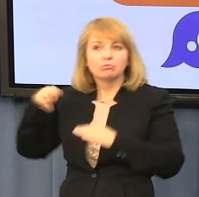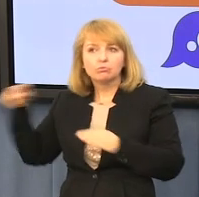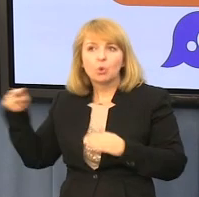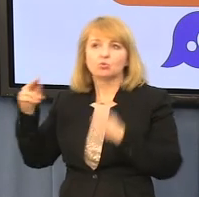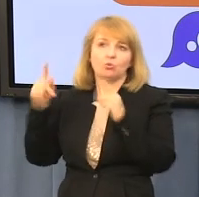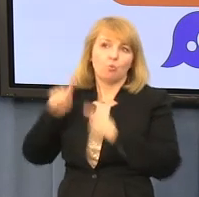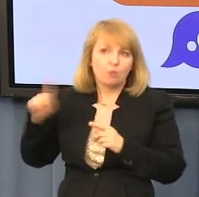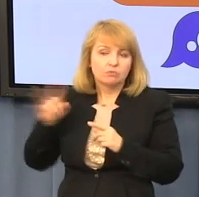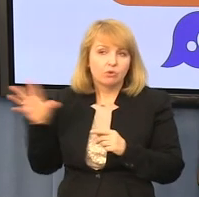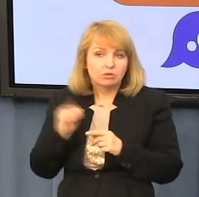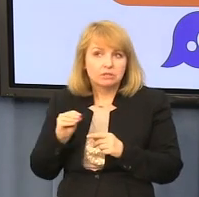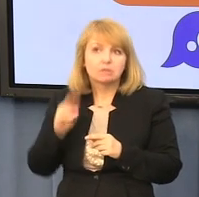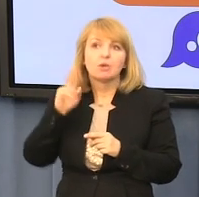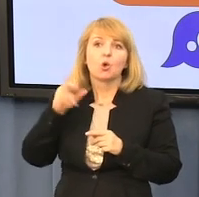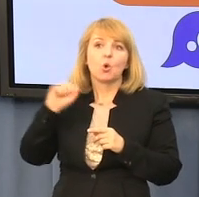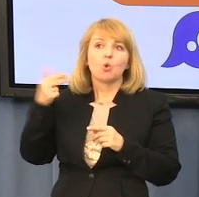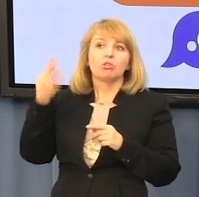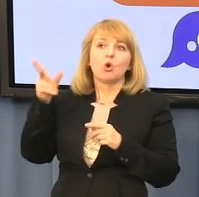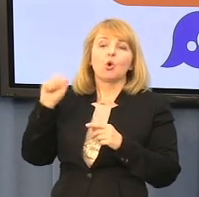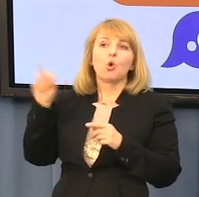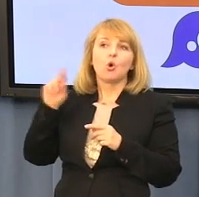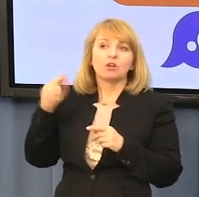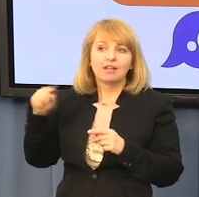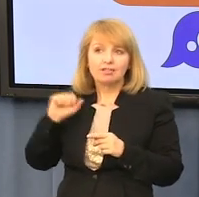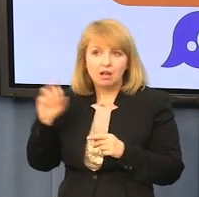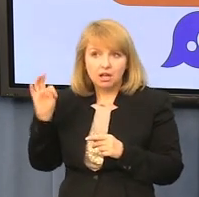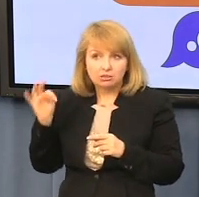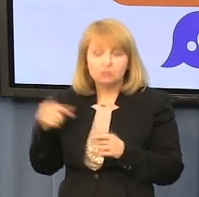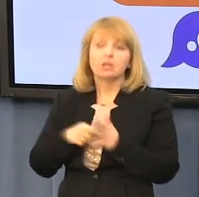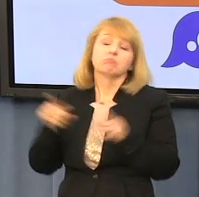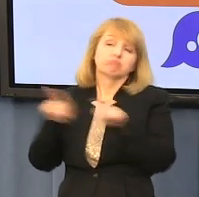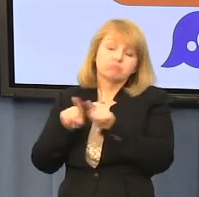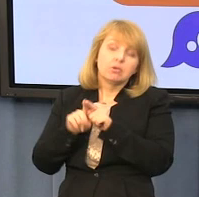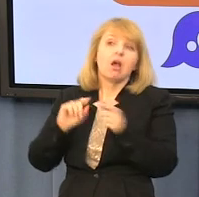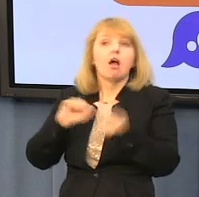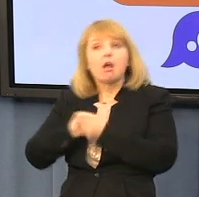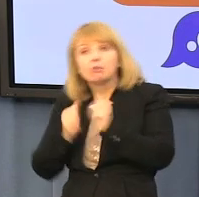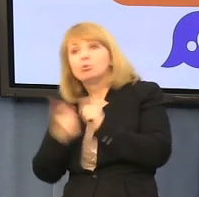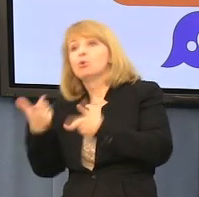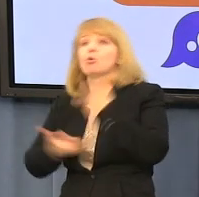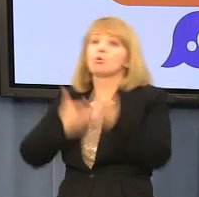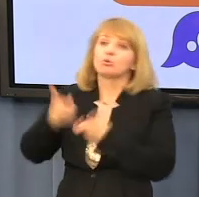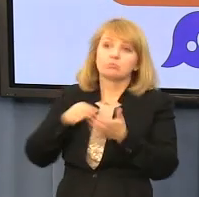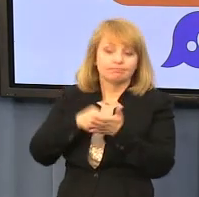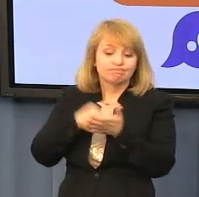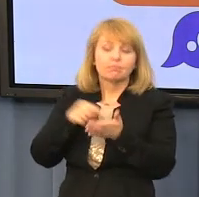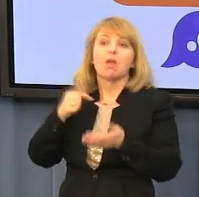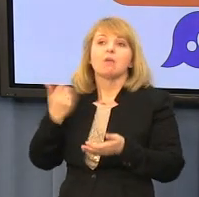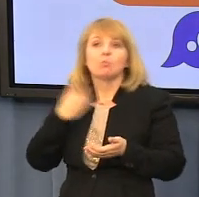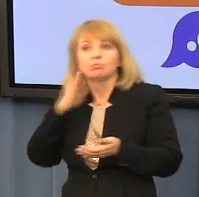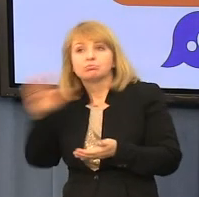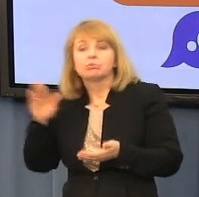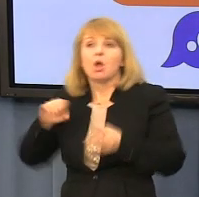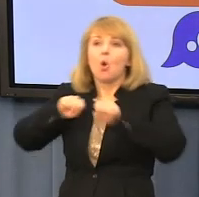publicznym lub też na bazie tych przypadków złamania